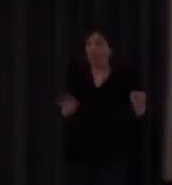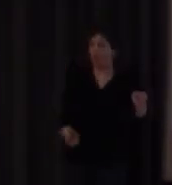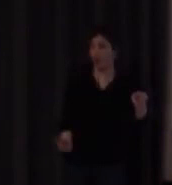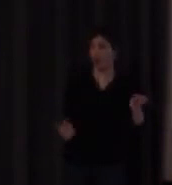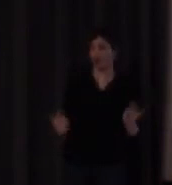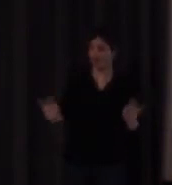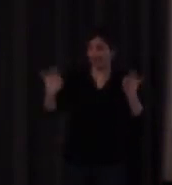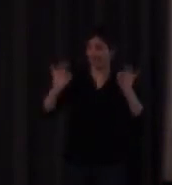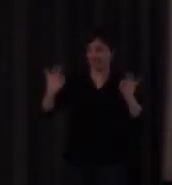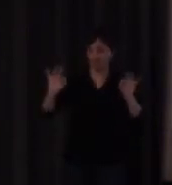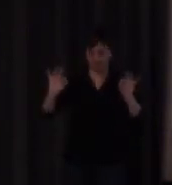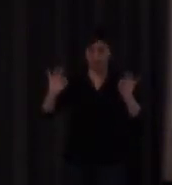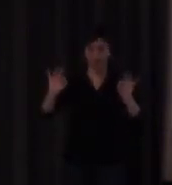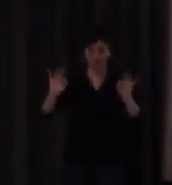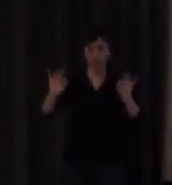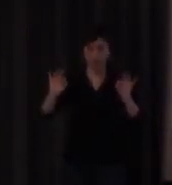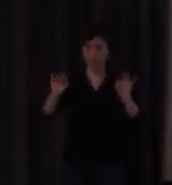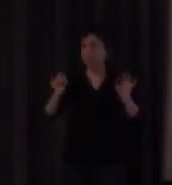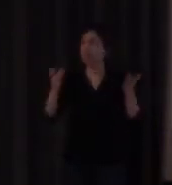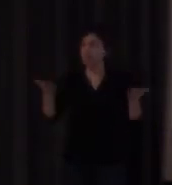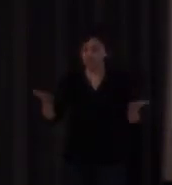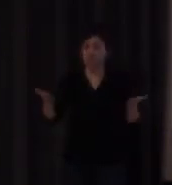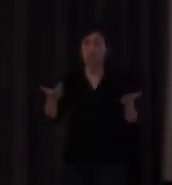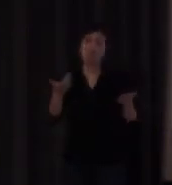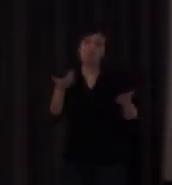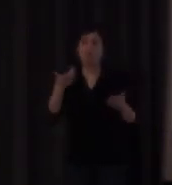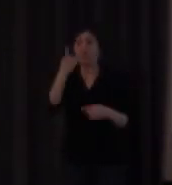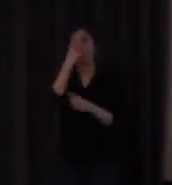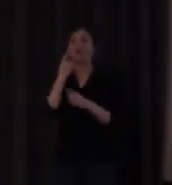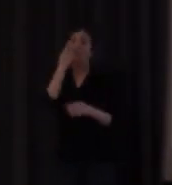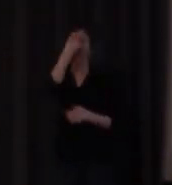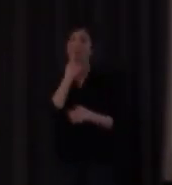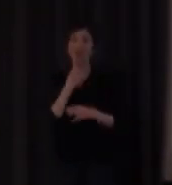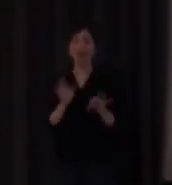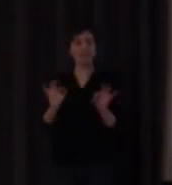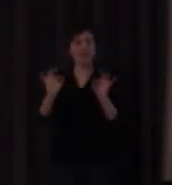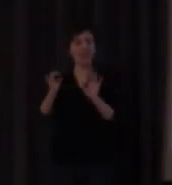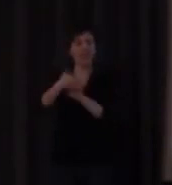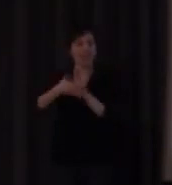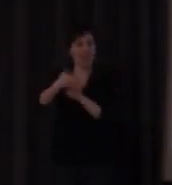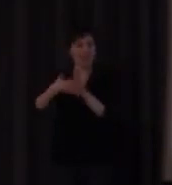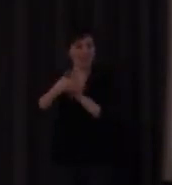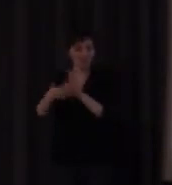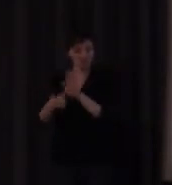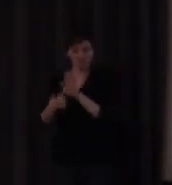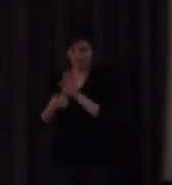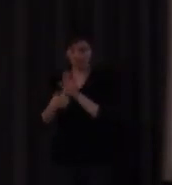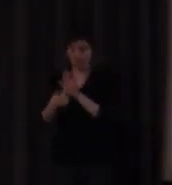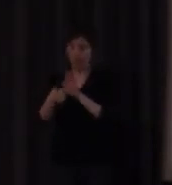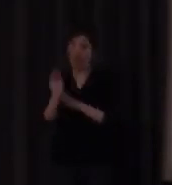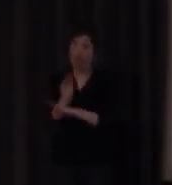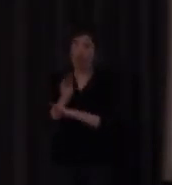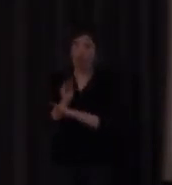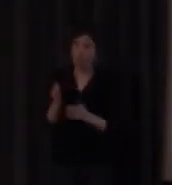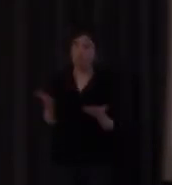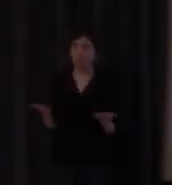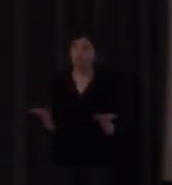especialistas en la figura del especialista en lengua de signos en educación como tal